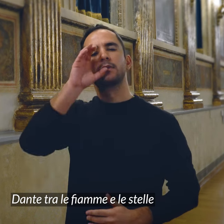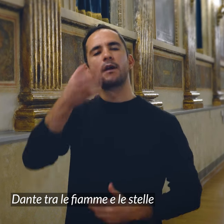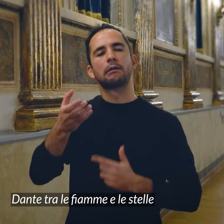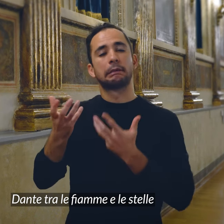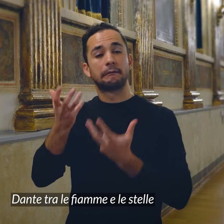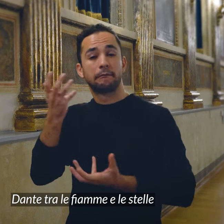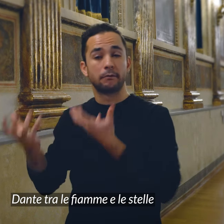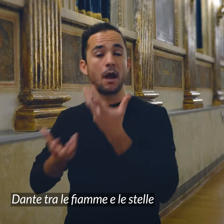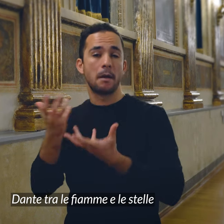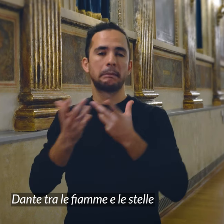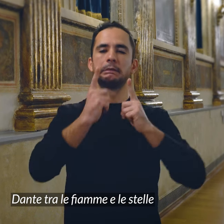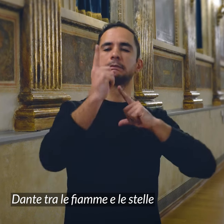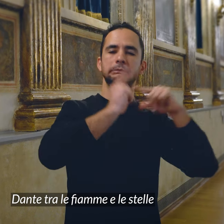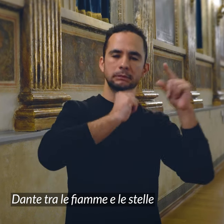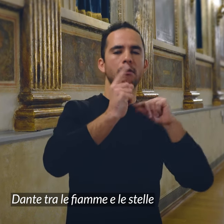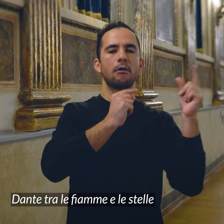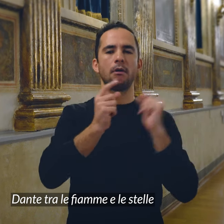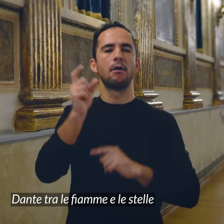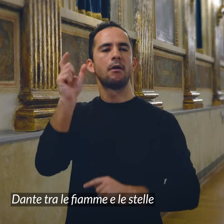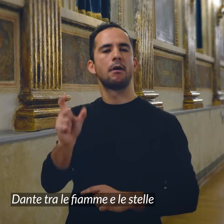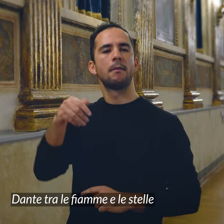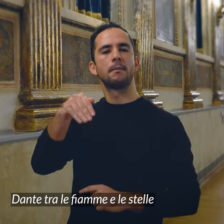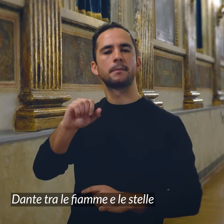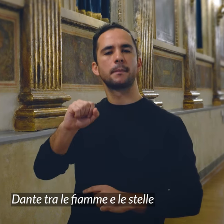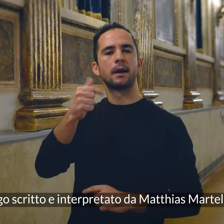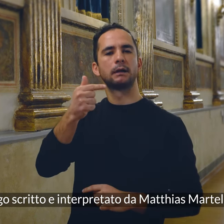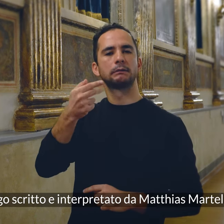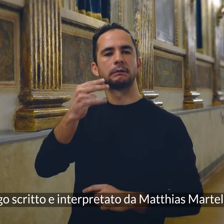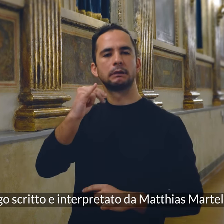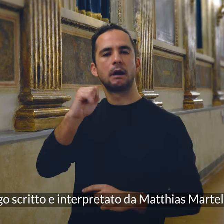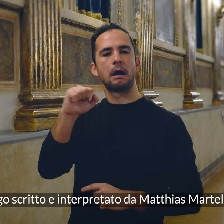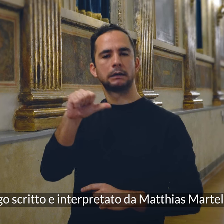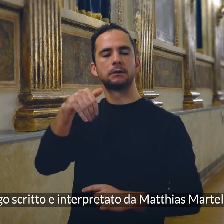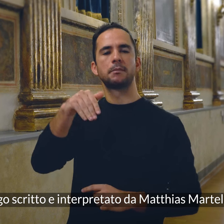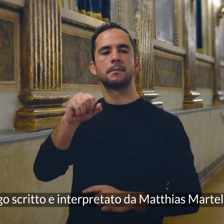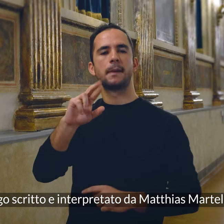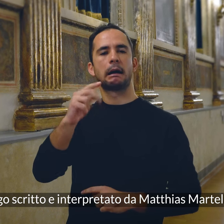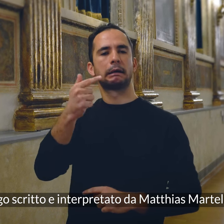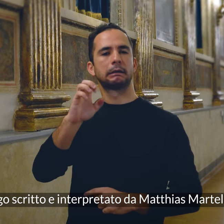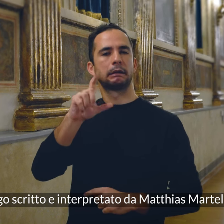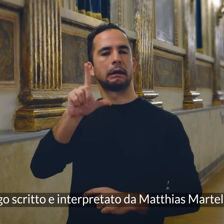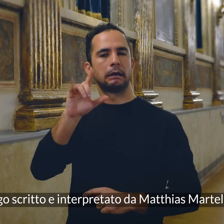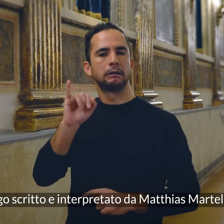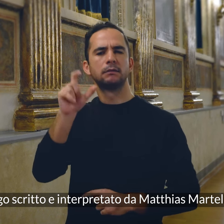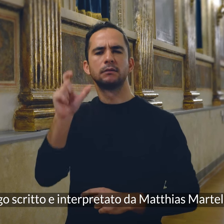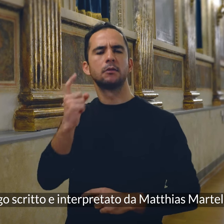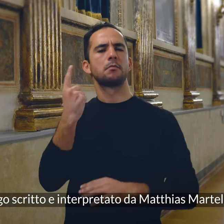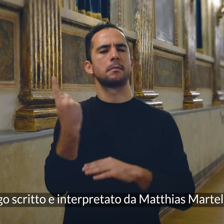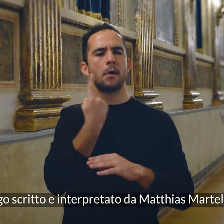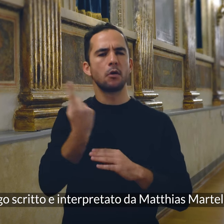Dante tra le fiamme e le stelle è un monologo scritto e interpretato da